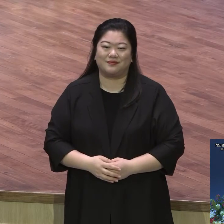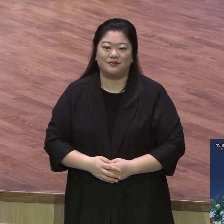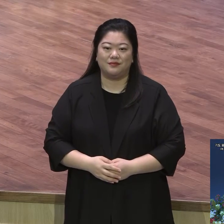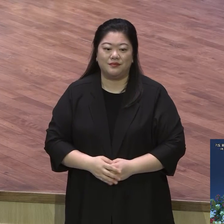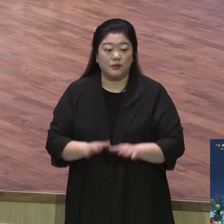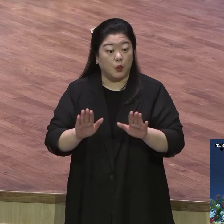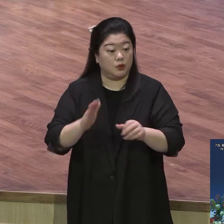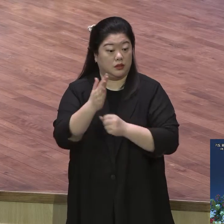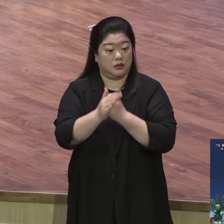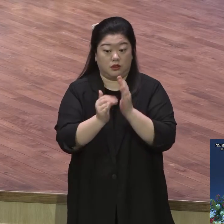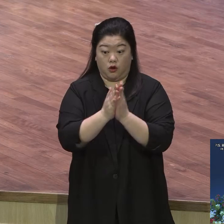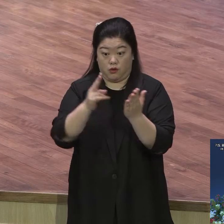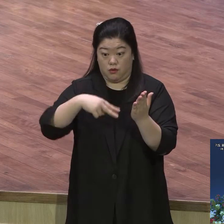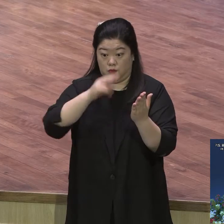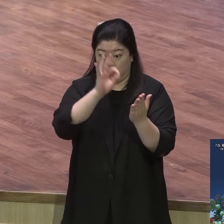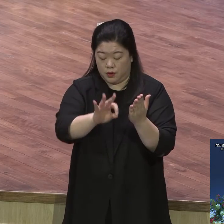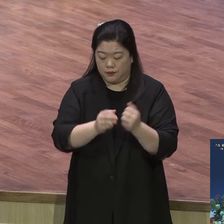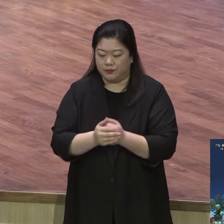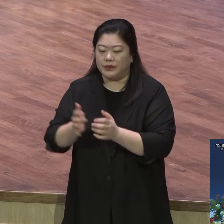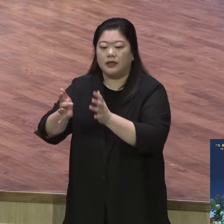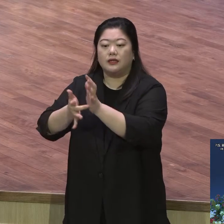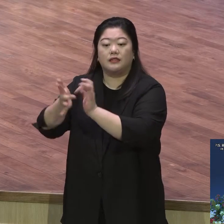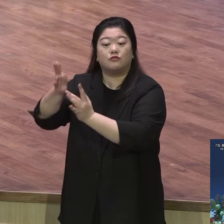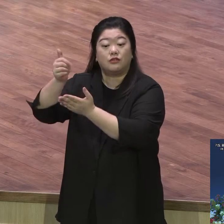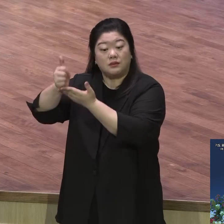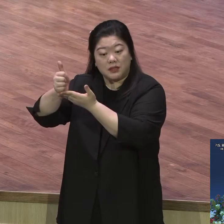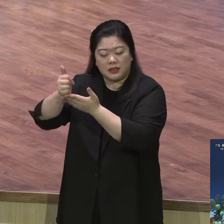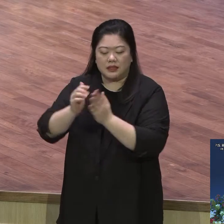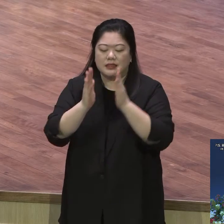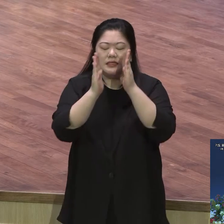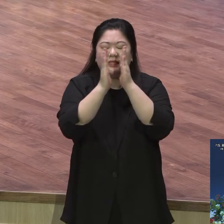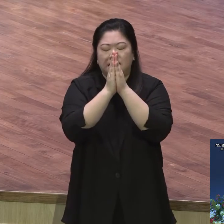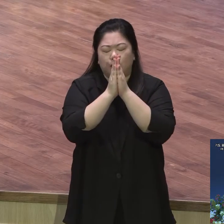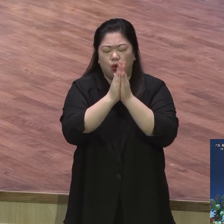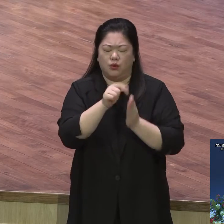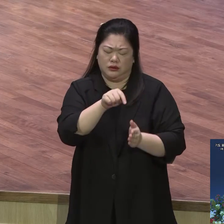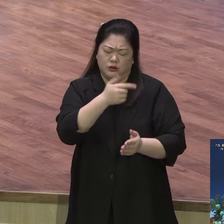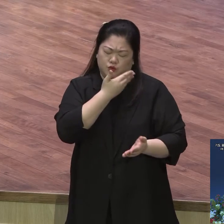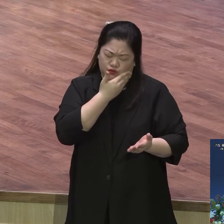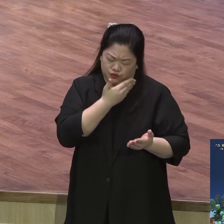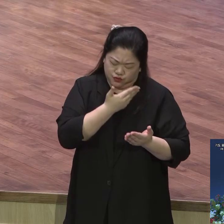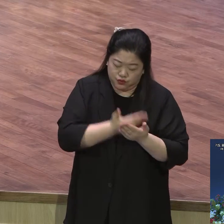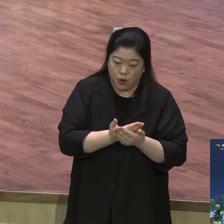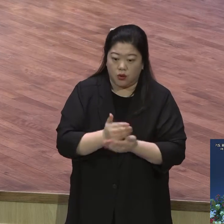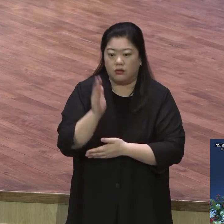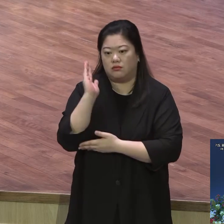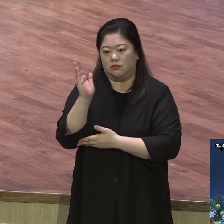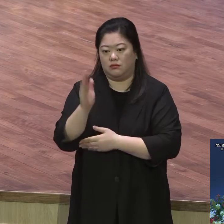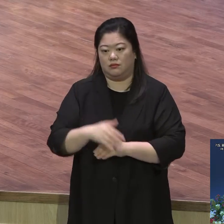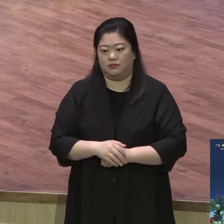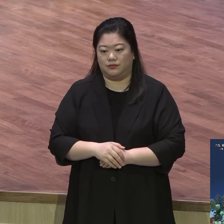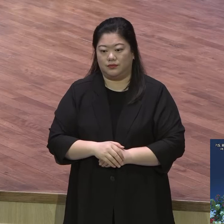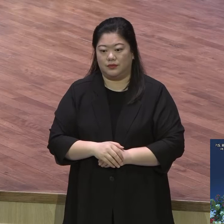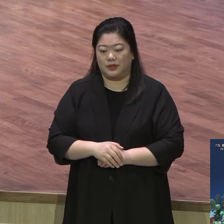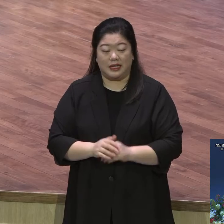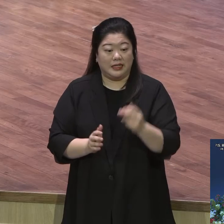이런 기도의 중요성에 대해서 강조를 합니다. 산상 소원을 통해서 예수님은